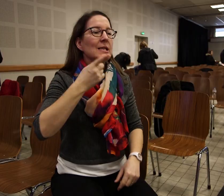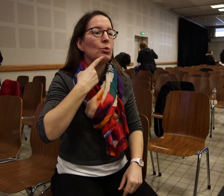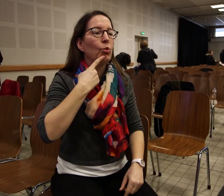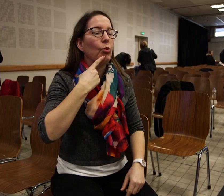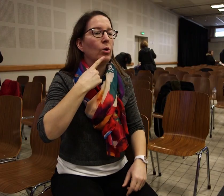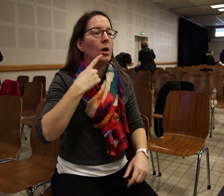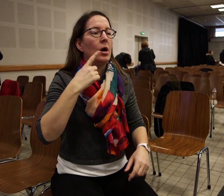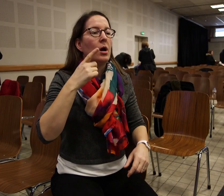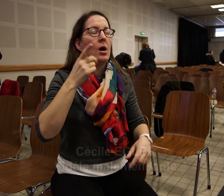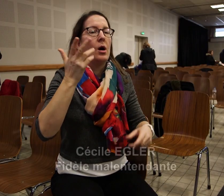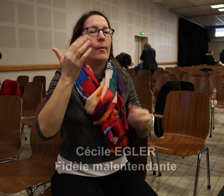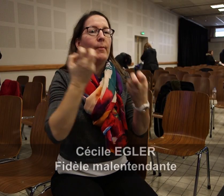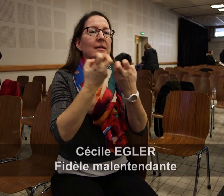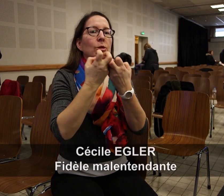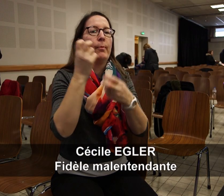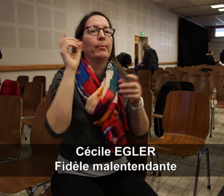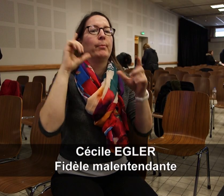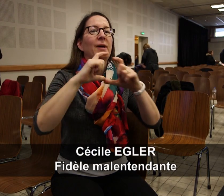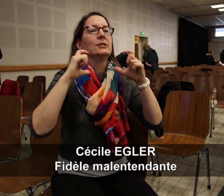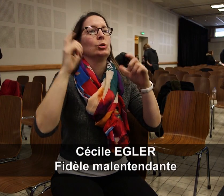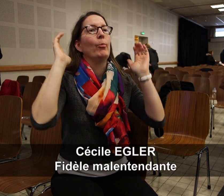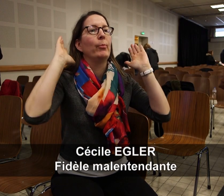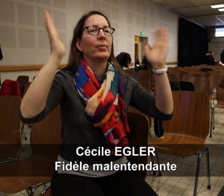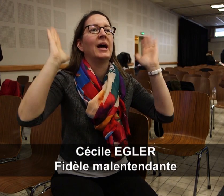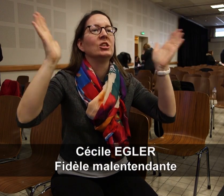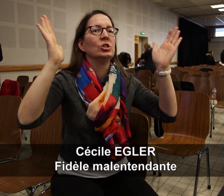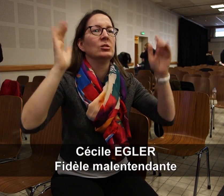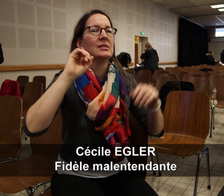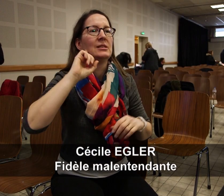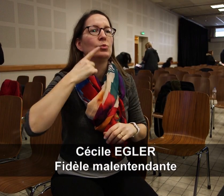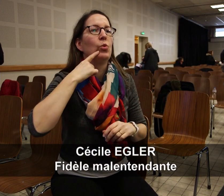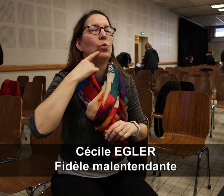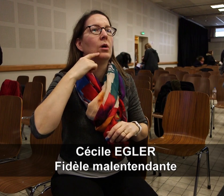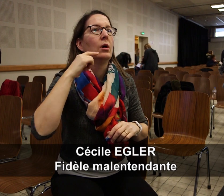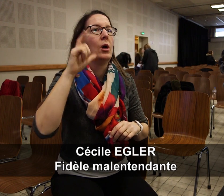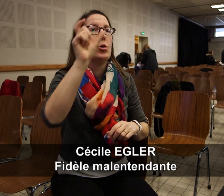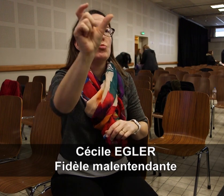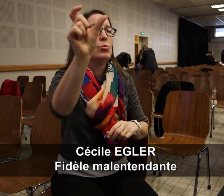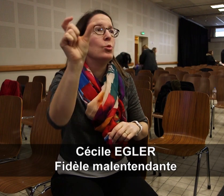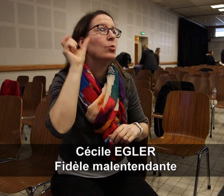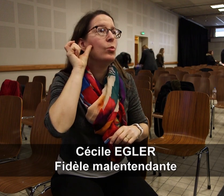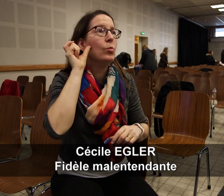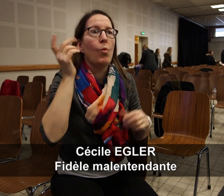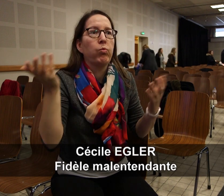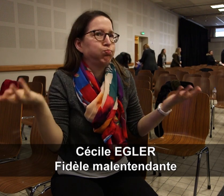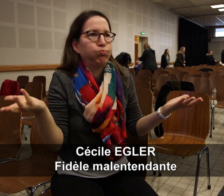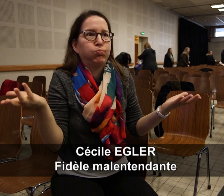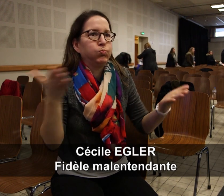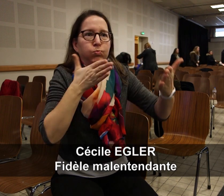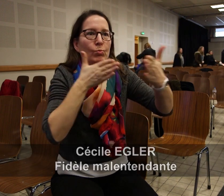En tant que sourds, le pasteur va prêcher pour les entendants. Mais nous les sourds on reçoit pas le mot, on reçoit pas ce qui est dit. Et